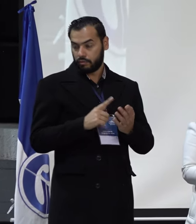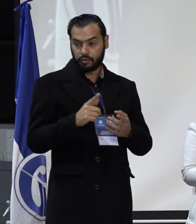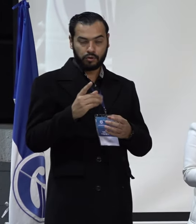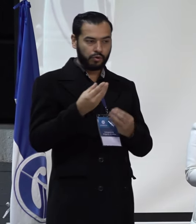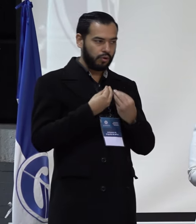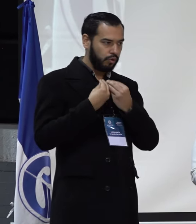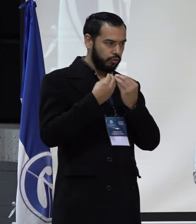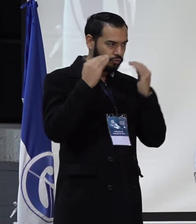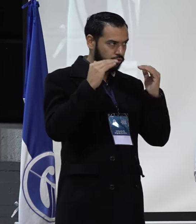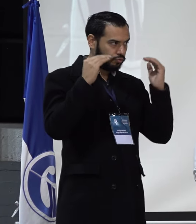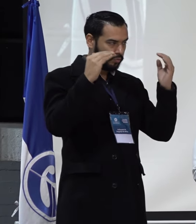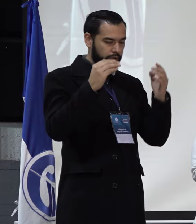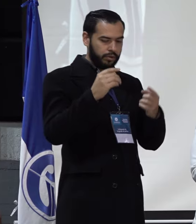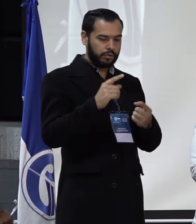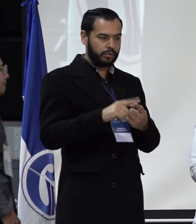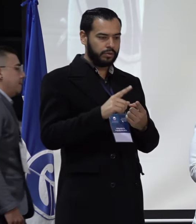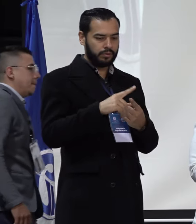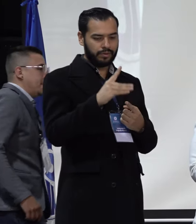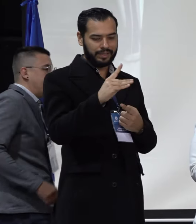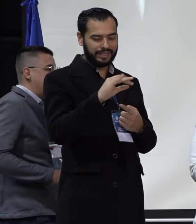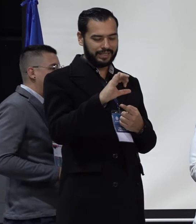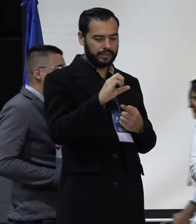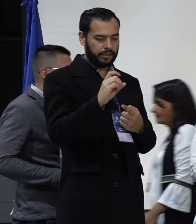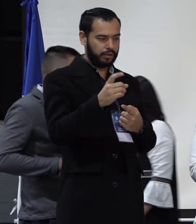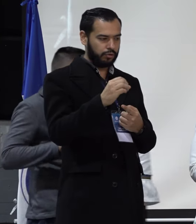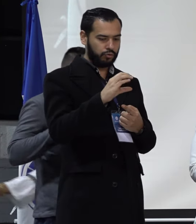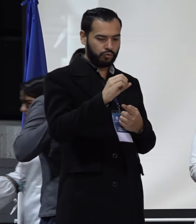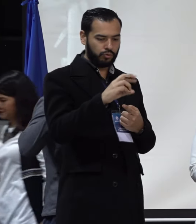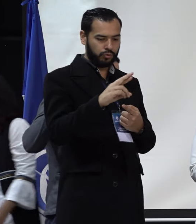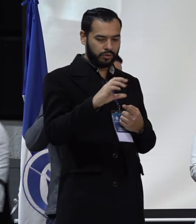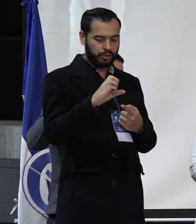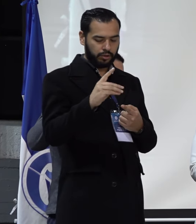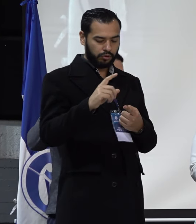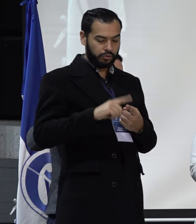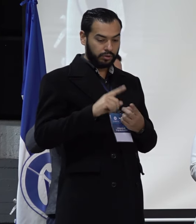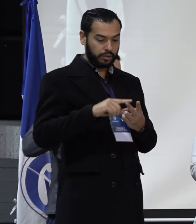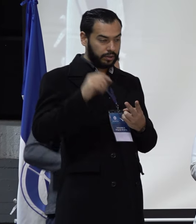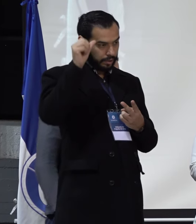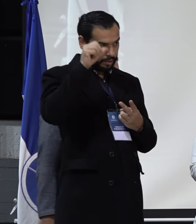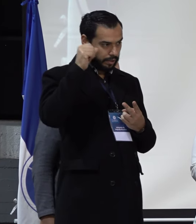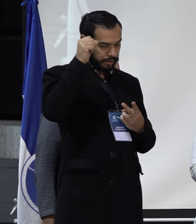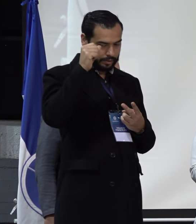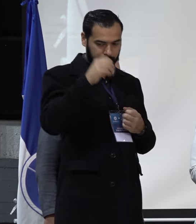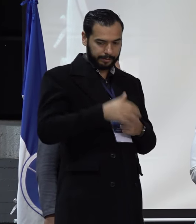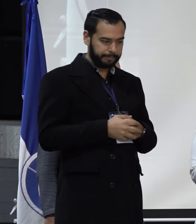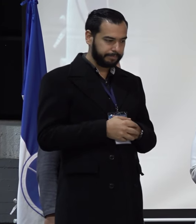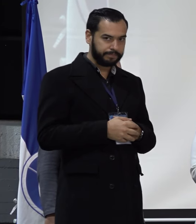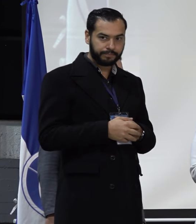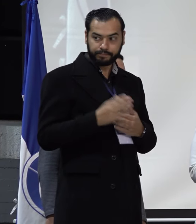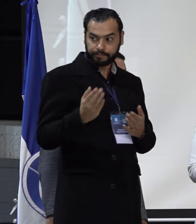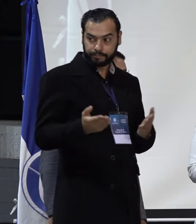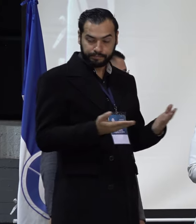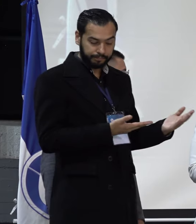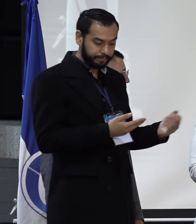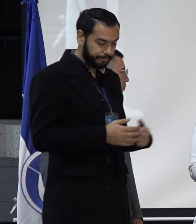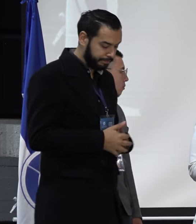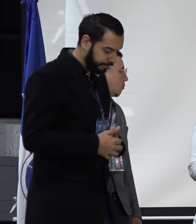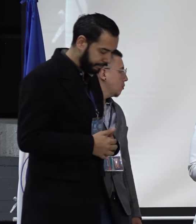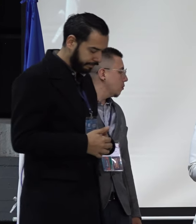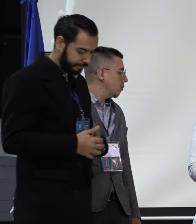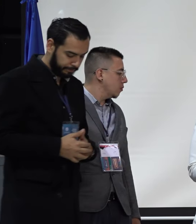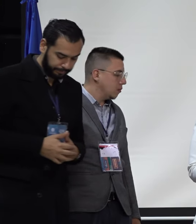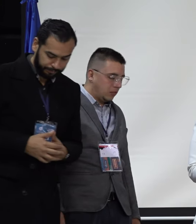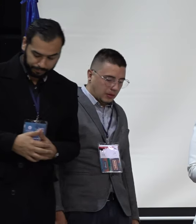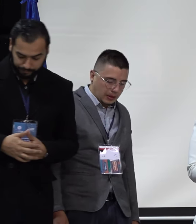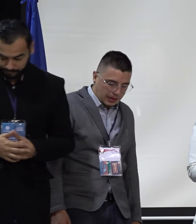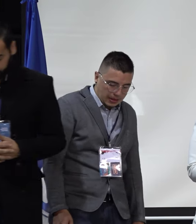Consejo Superior, integrada por Diego Hermit Corredor López y Andrea Méndez Latorre. Llamamos para hacer su postulación